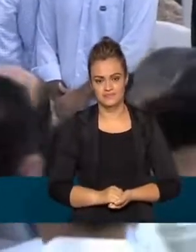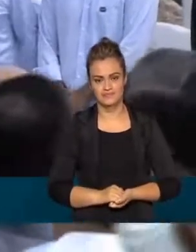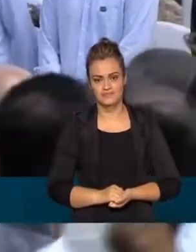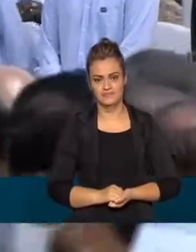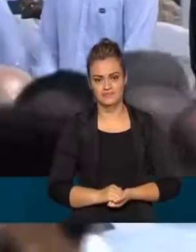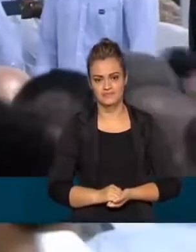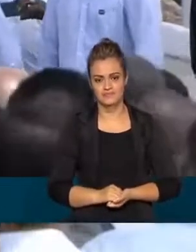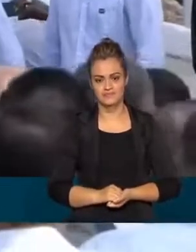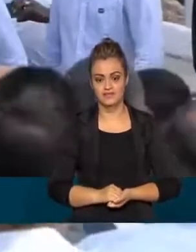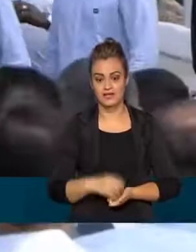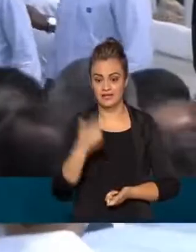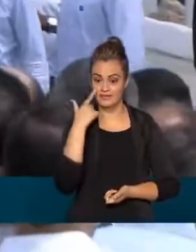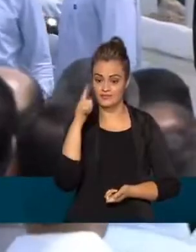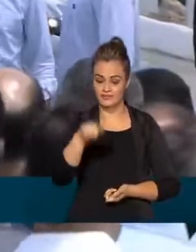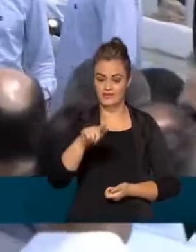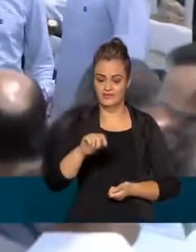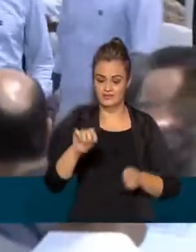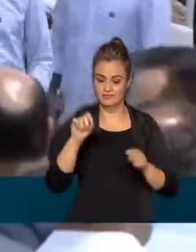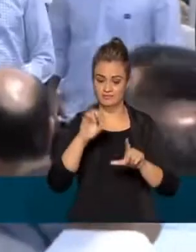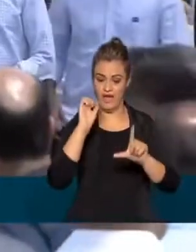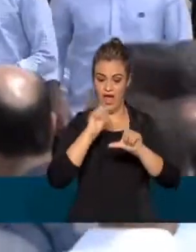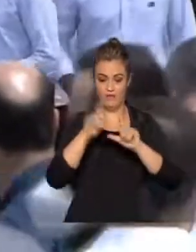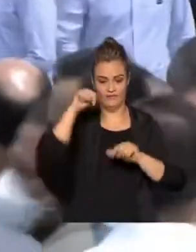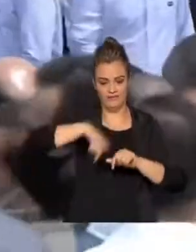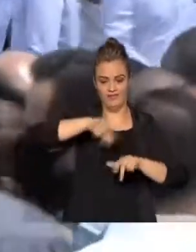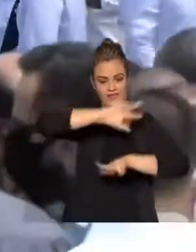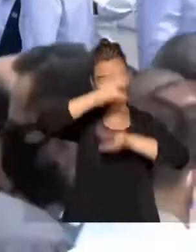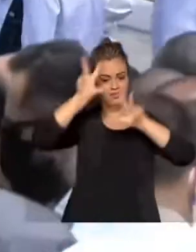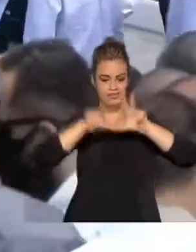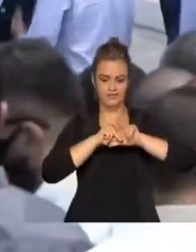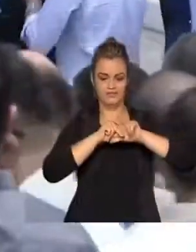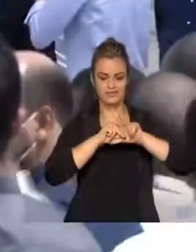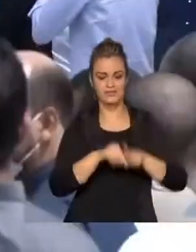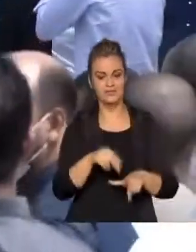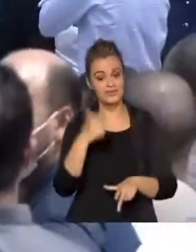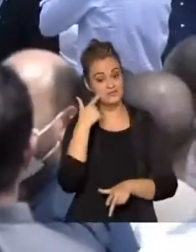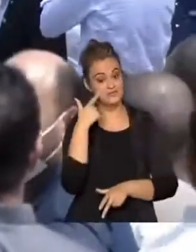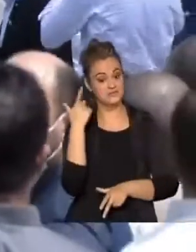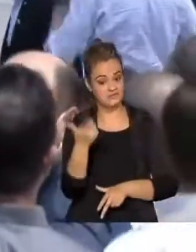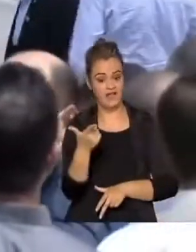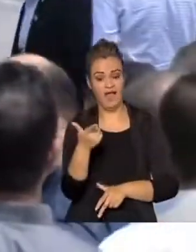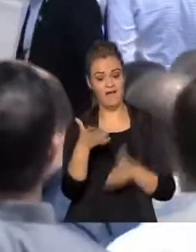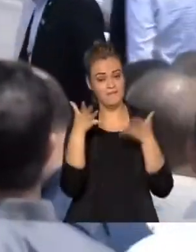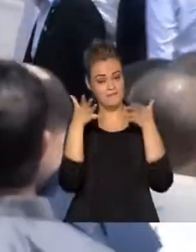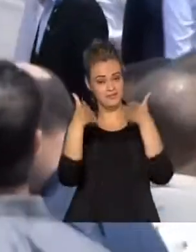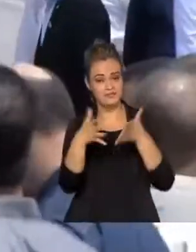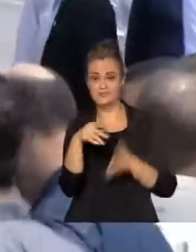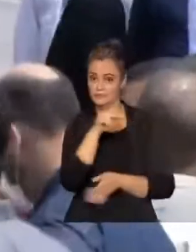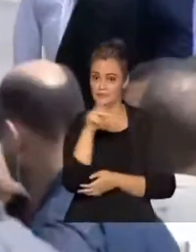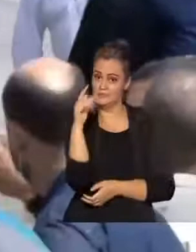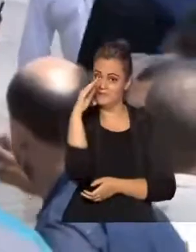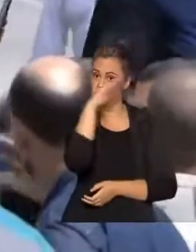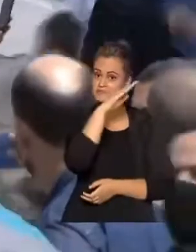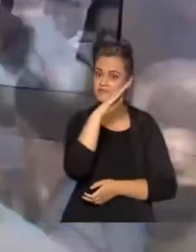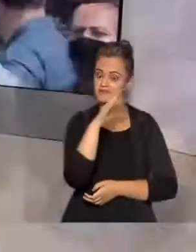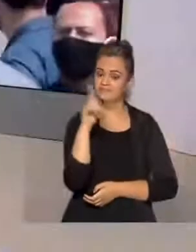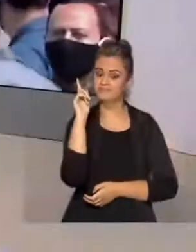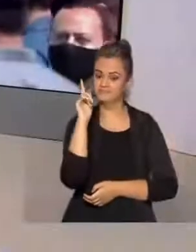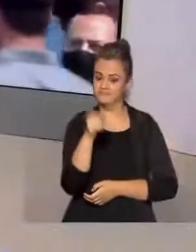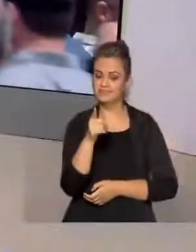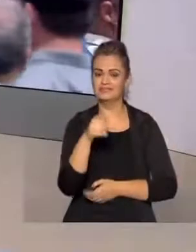essas são imagens ao vivo aqui da TV Brasil você acompanhando a participação do presidente Jair Bolsonaro